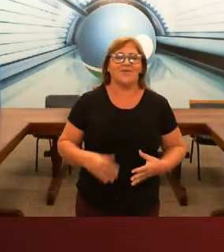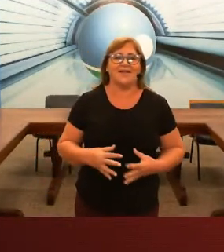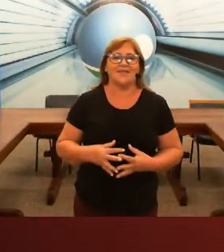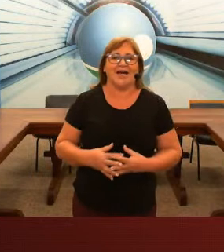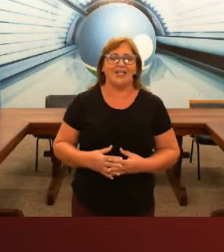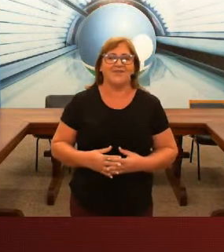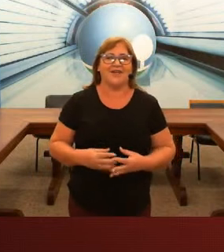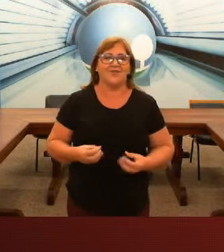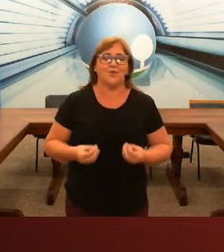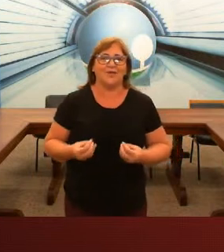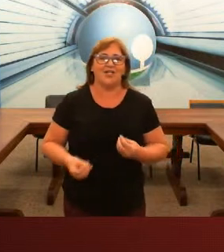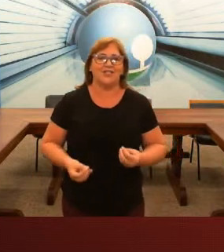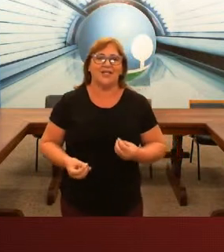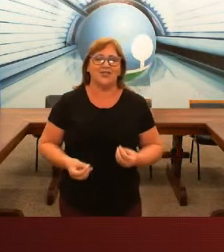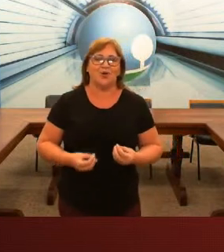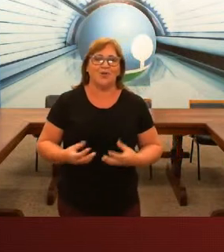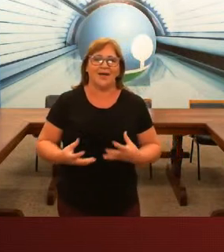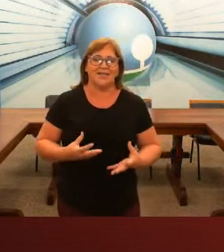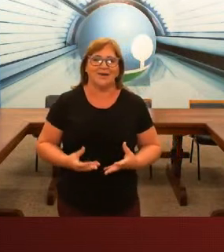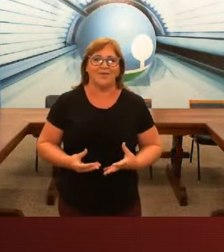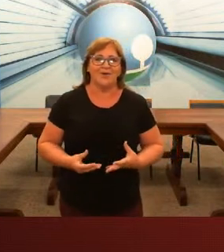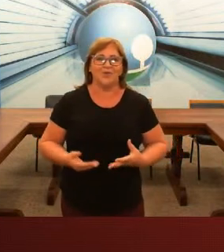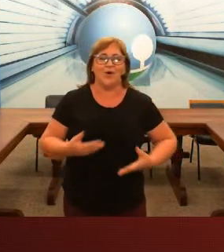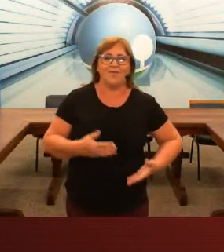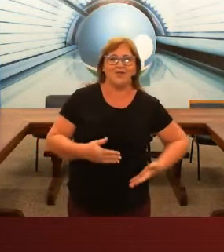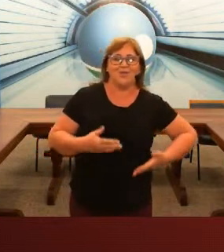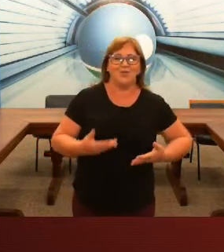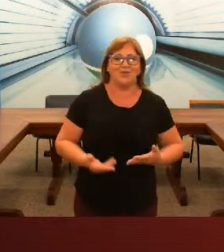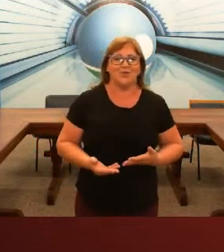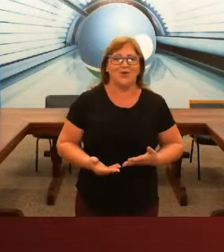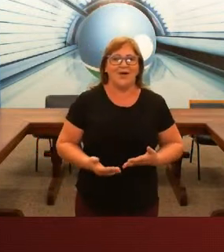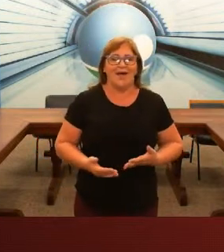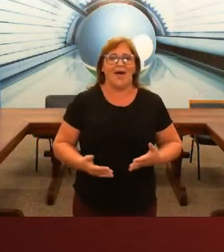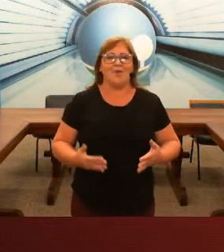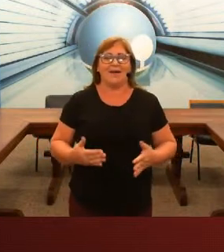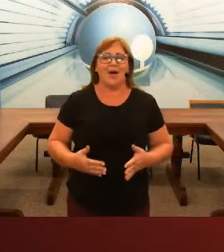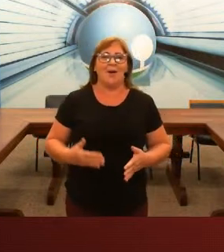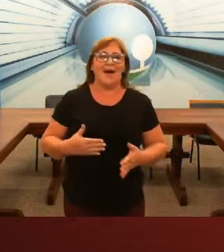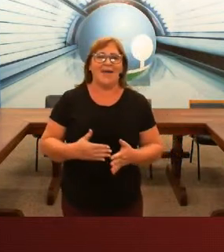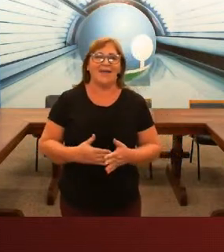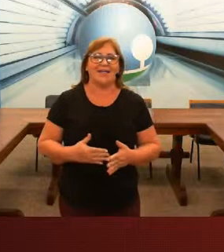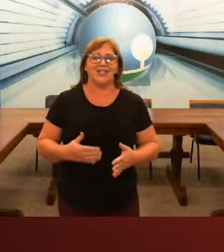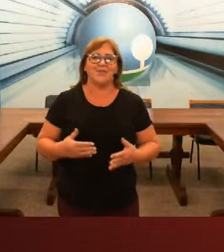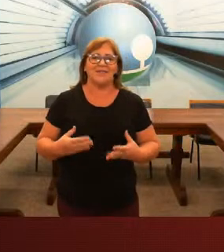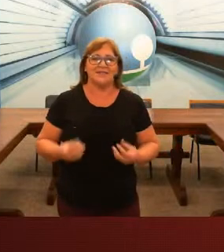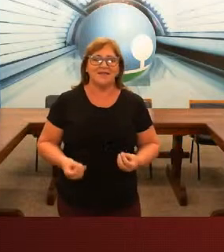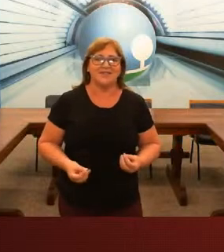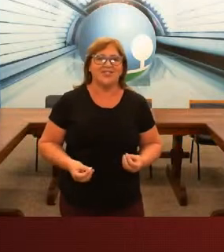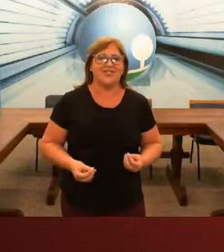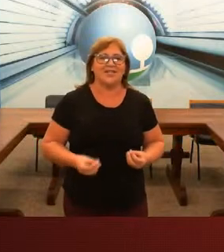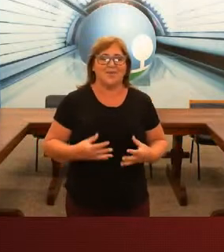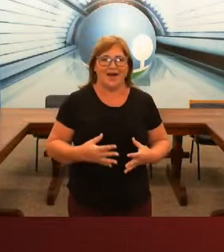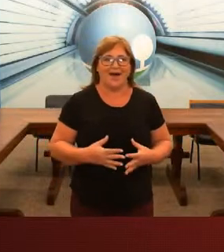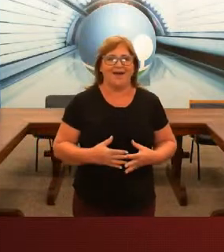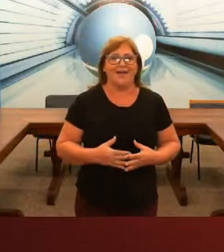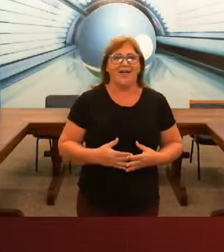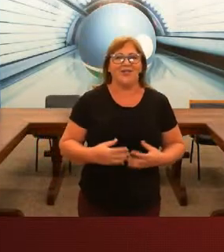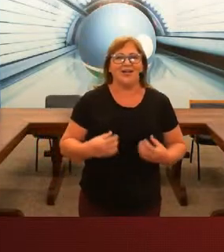universidade e ver a dificuldade que tem de comunicação do ouvinte com o surdo. É uma barreira que a gente precisa de quebrar e nós